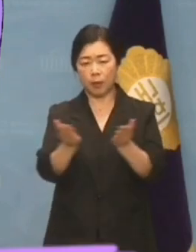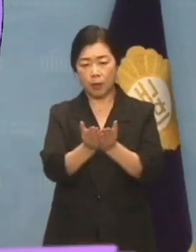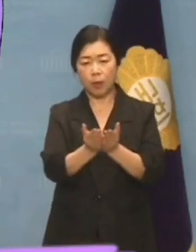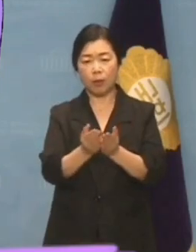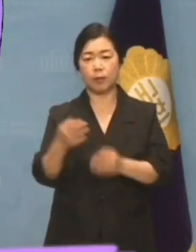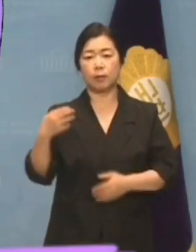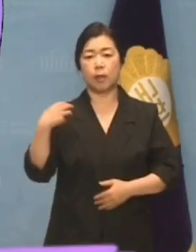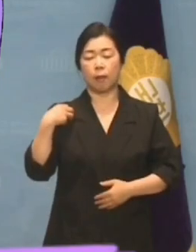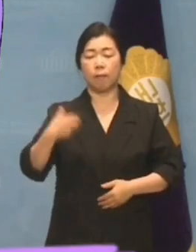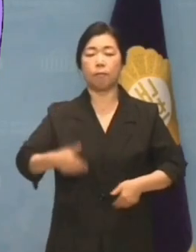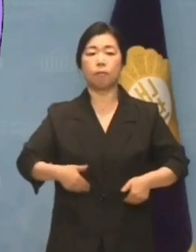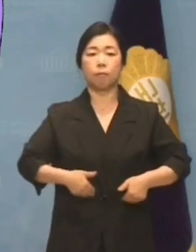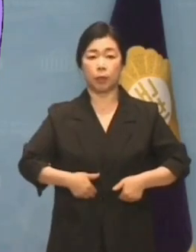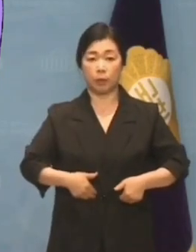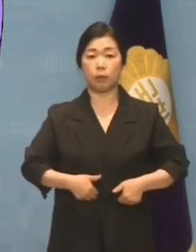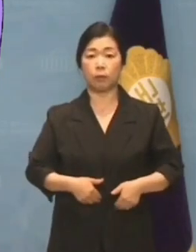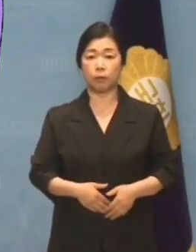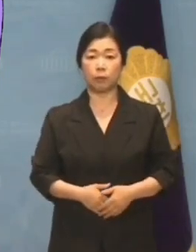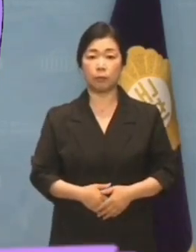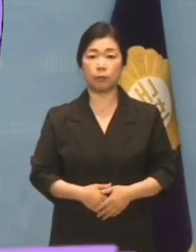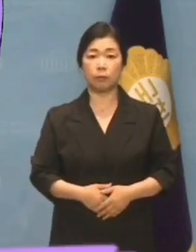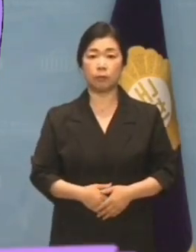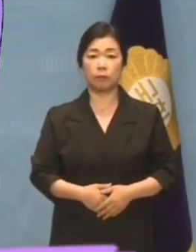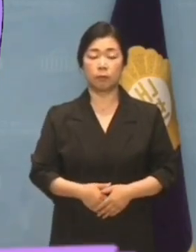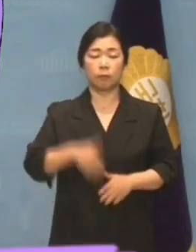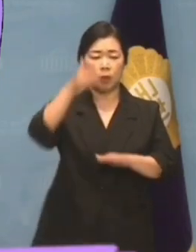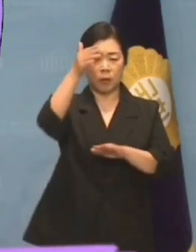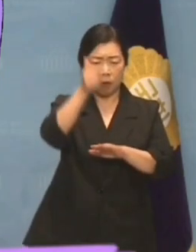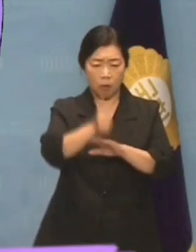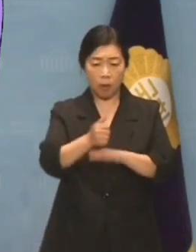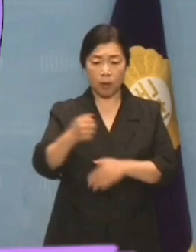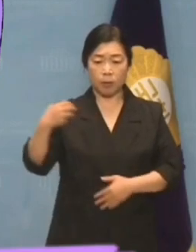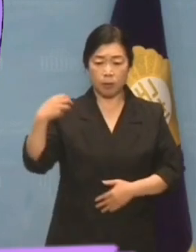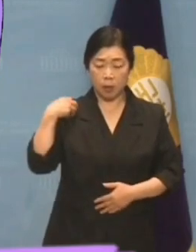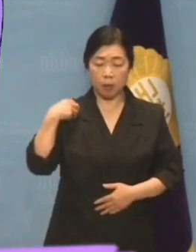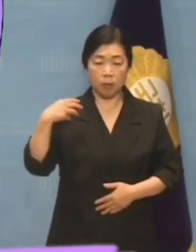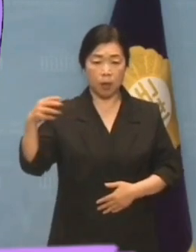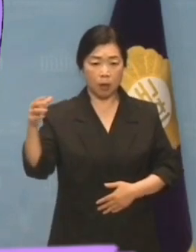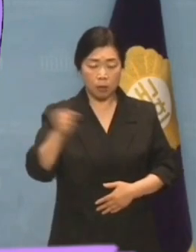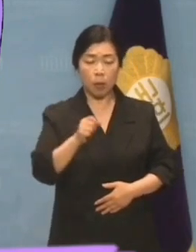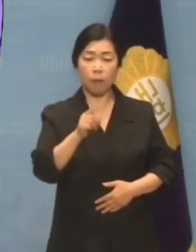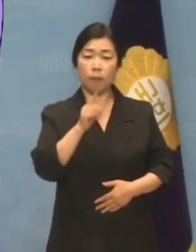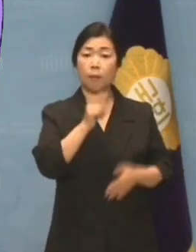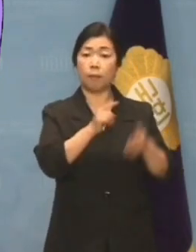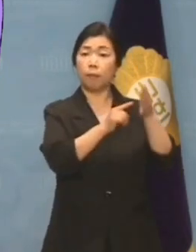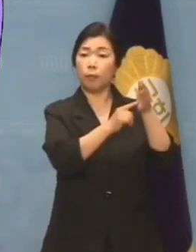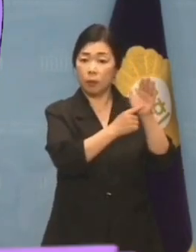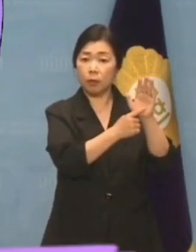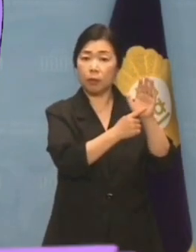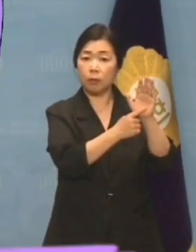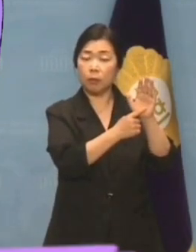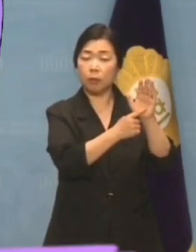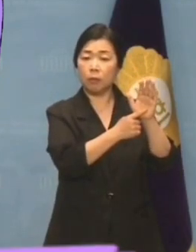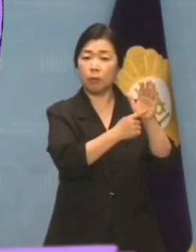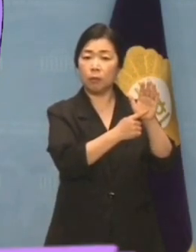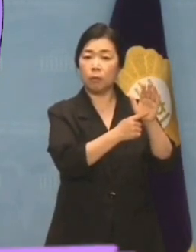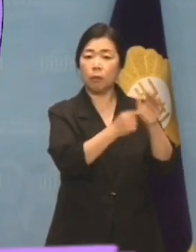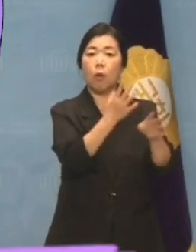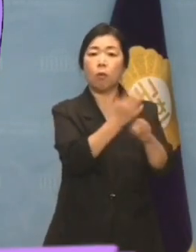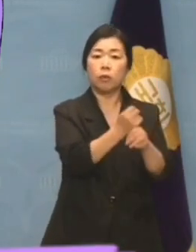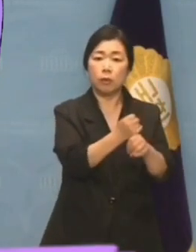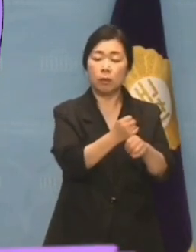책임을 져야 합니다. 결과에 무한 책임을 지겠다고 했습니다. 언제,